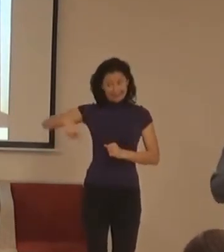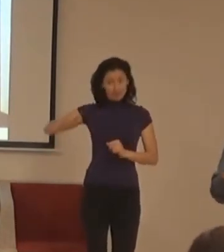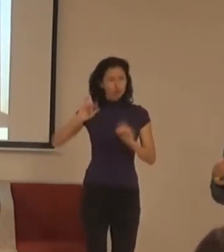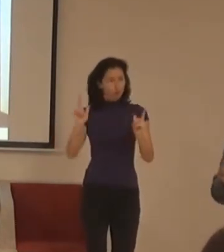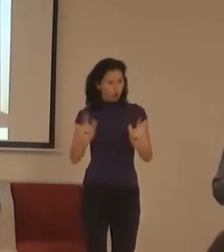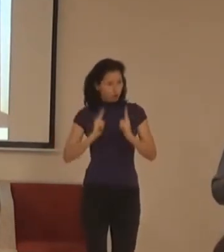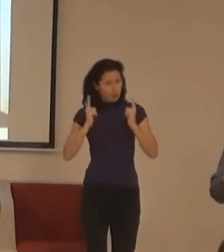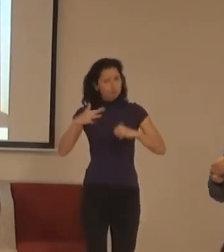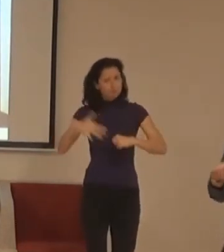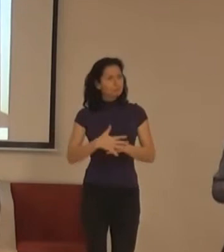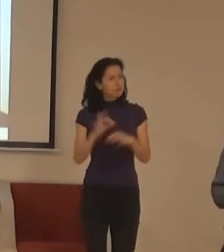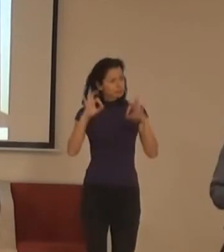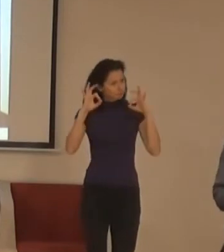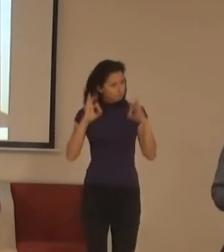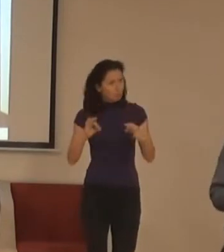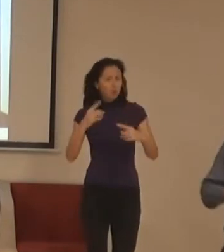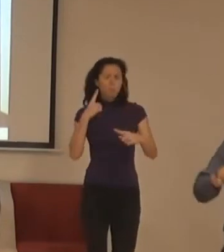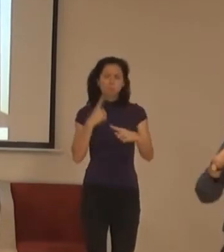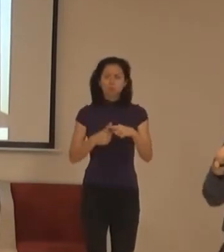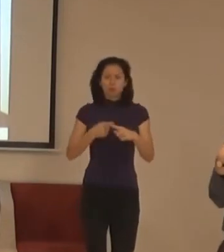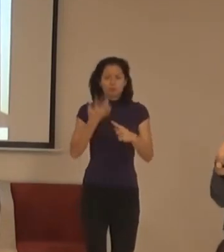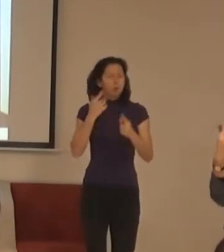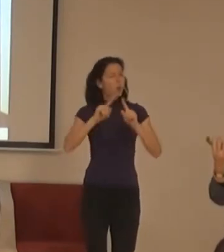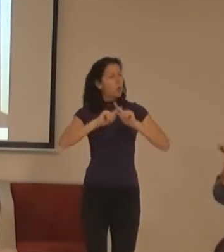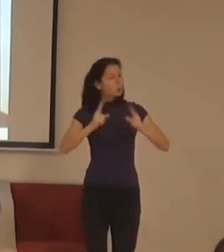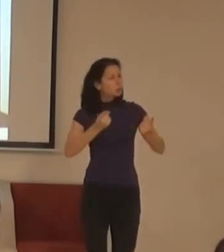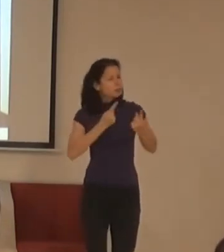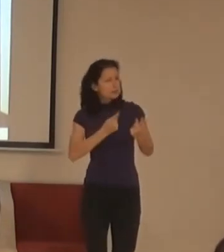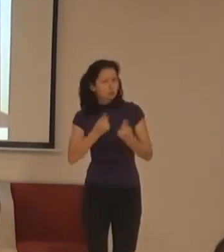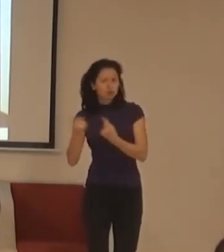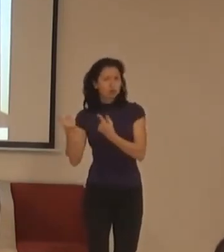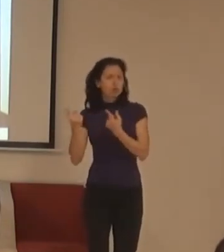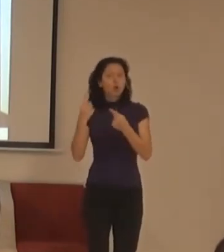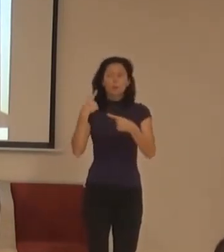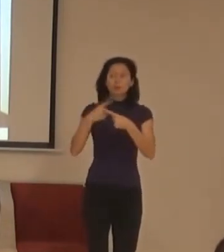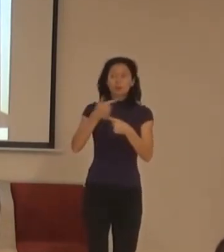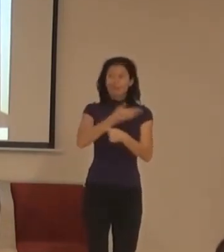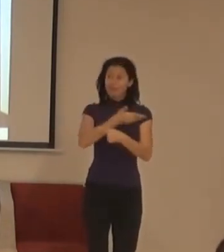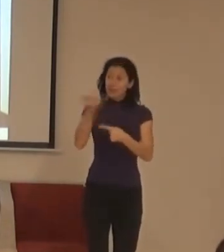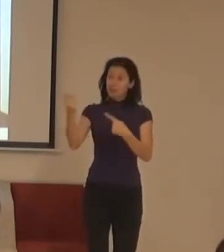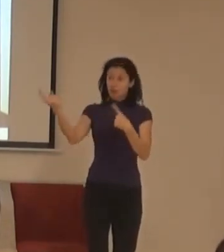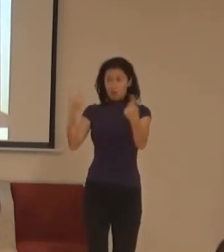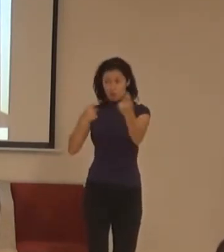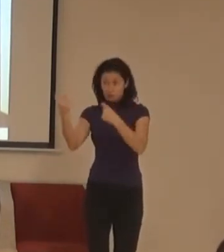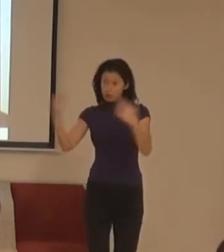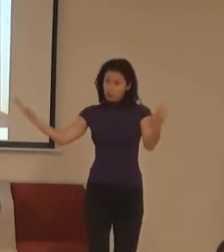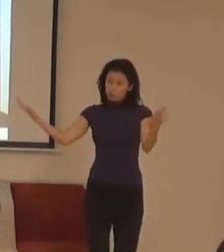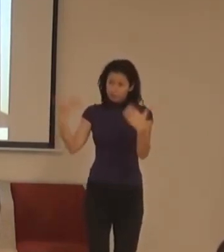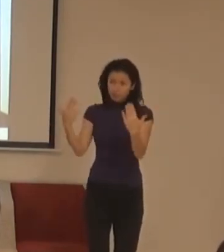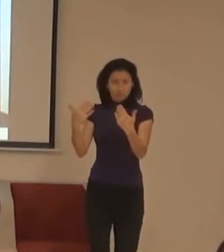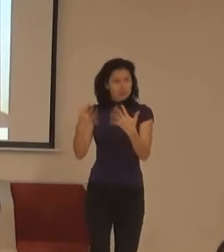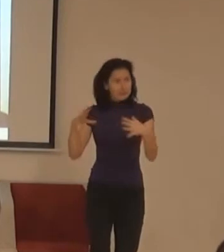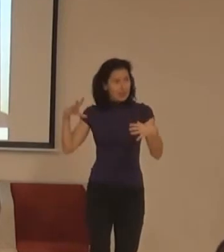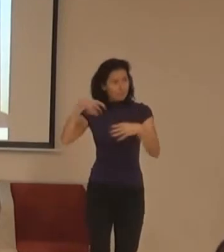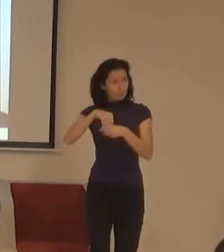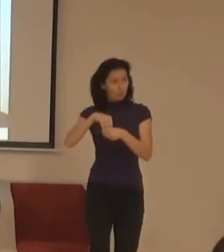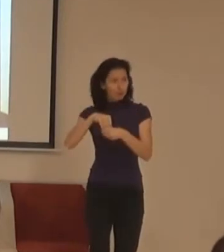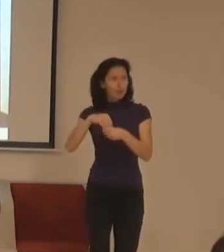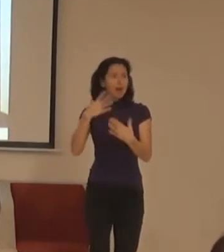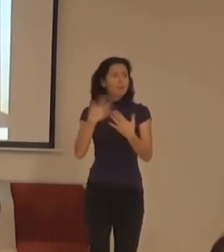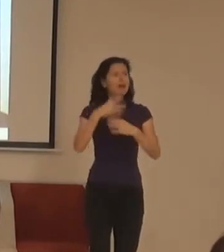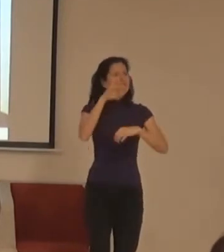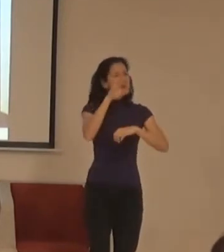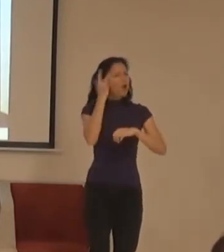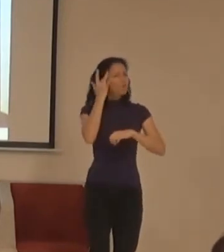dělalo to, co se všechno v něm dělat a snaží se k tomu přilákat veřejnost. Všichni ti architekti, kteří v tom prostředí pracují,